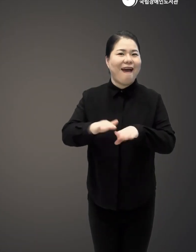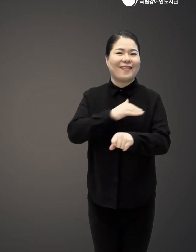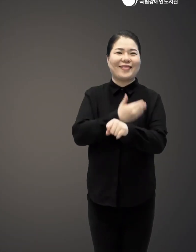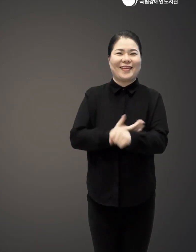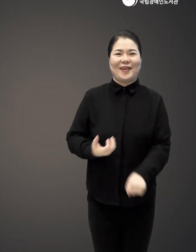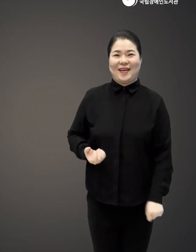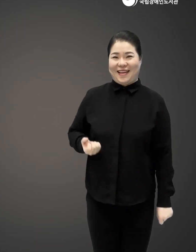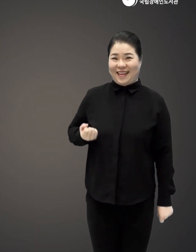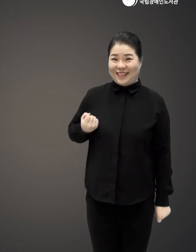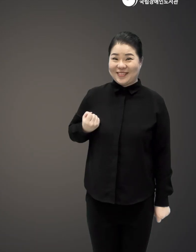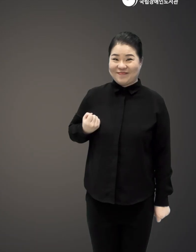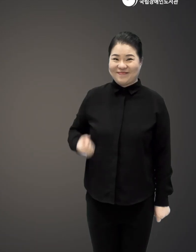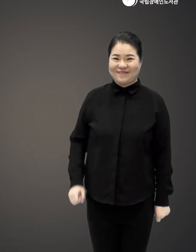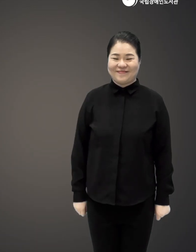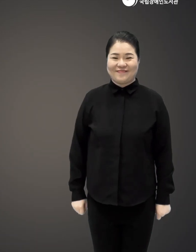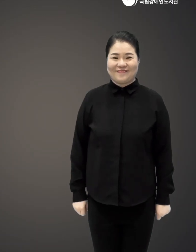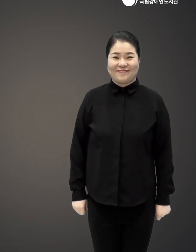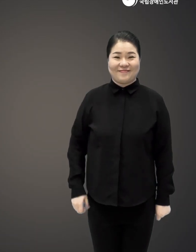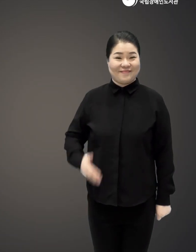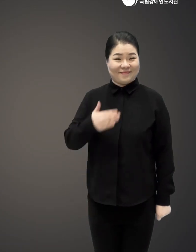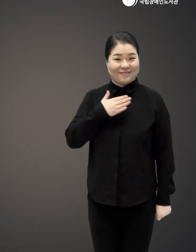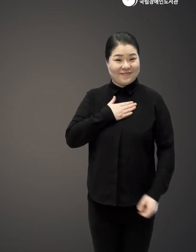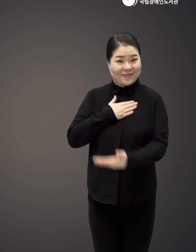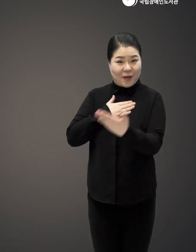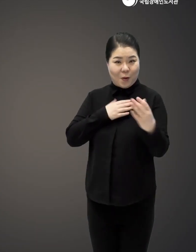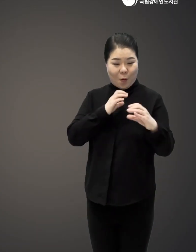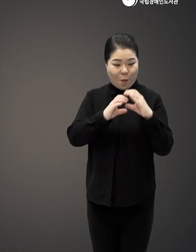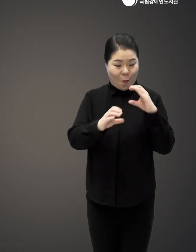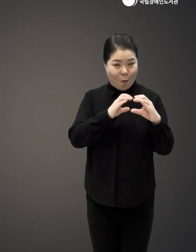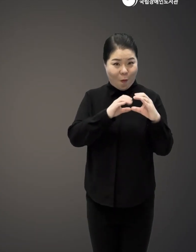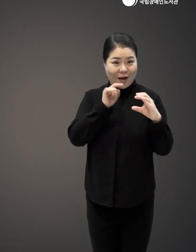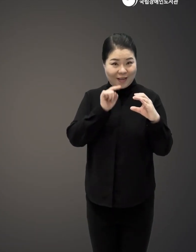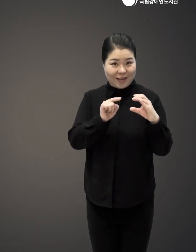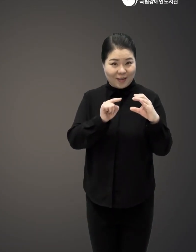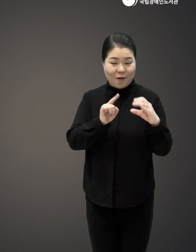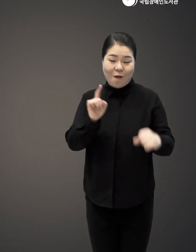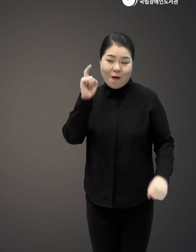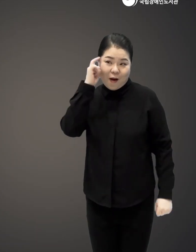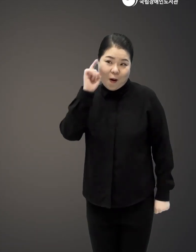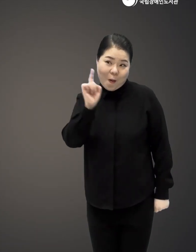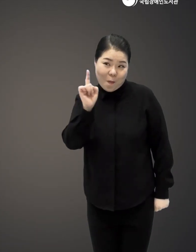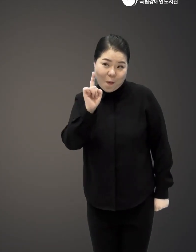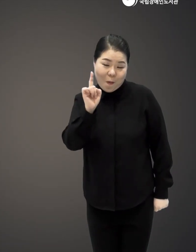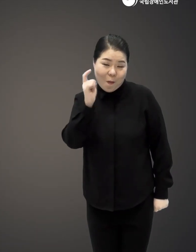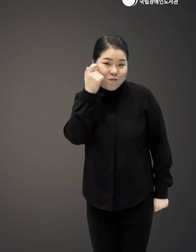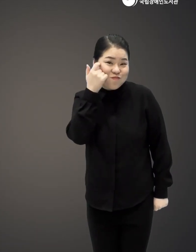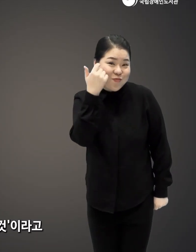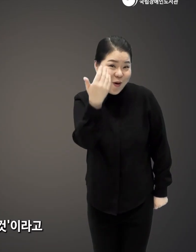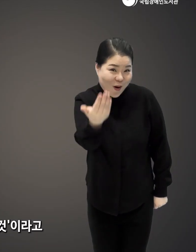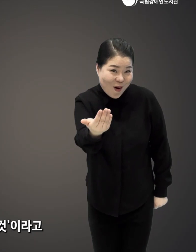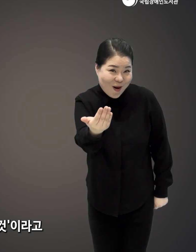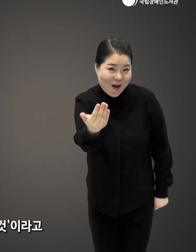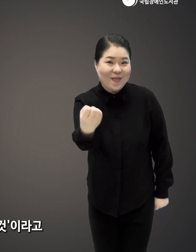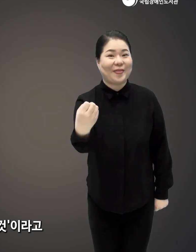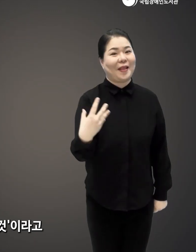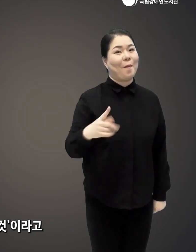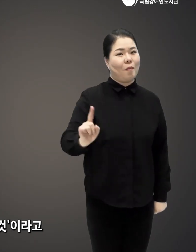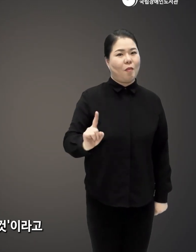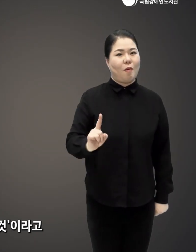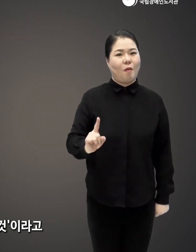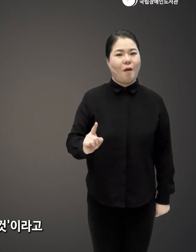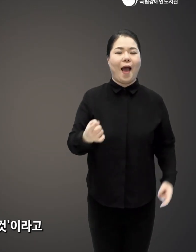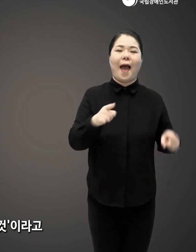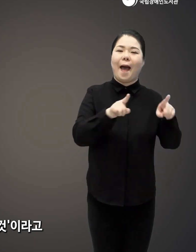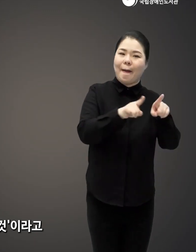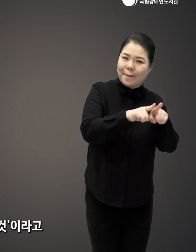되거든요 제가 이 소통이라는 것을 여러분들은 뭐라고 생각하세요? 라고 물어보면 함께하는